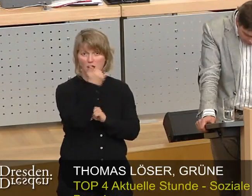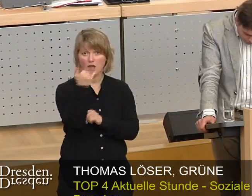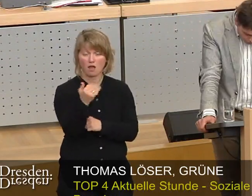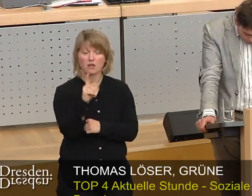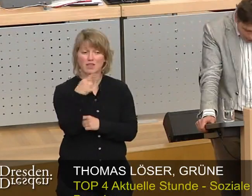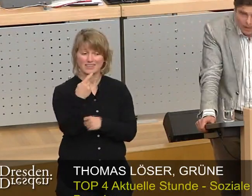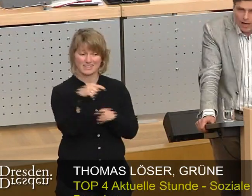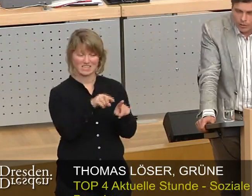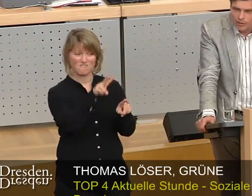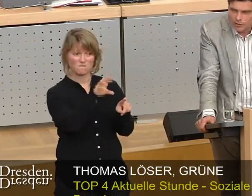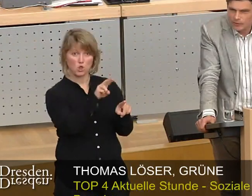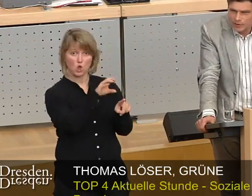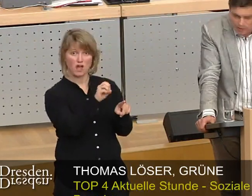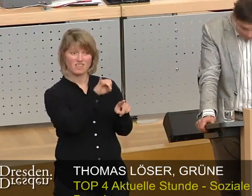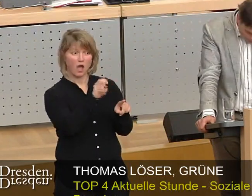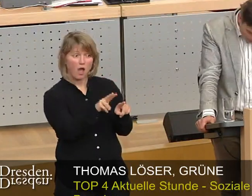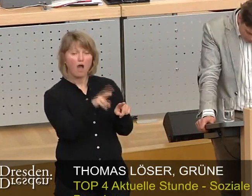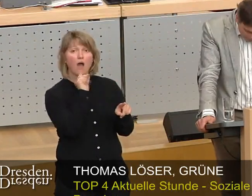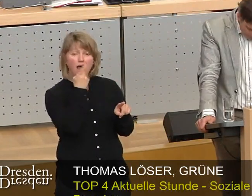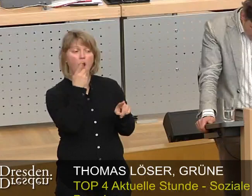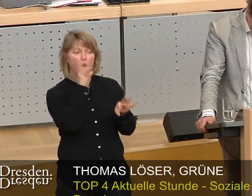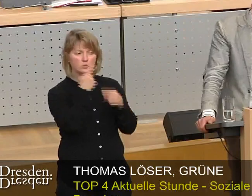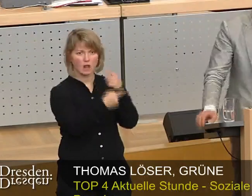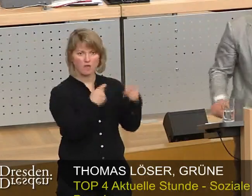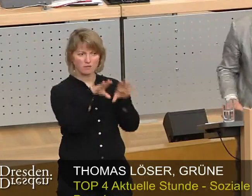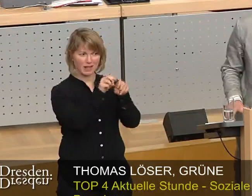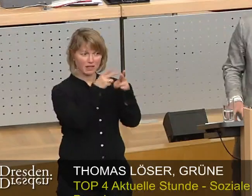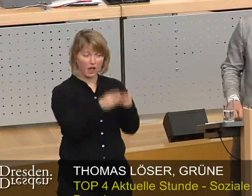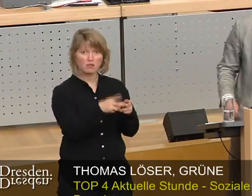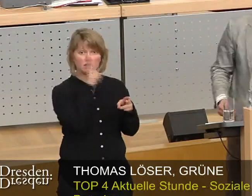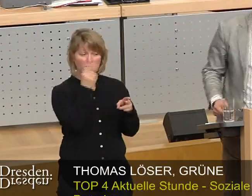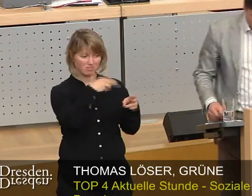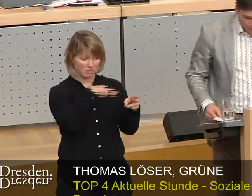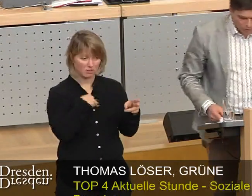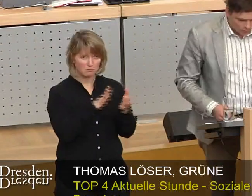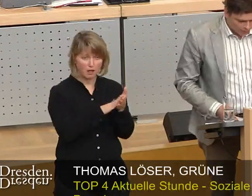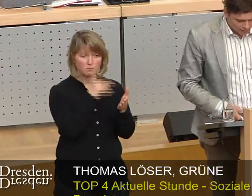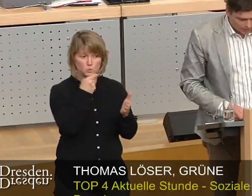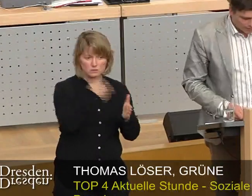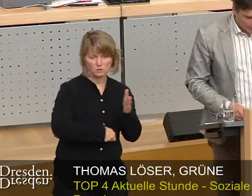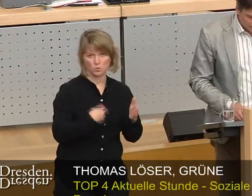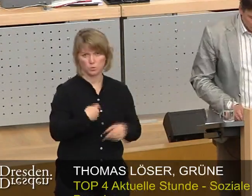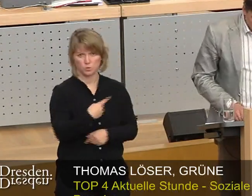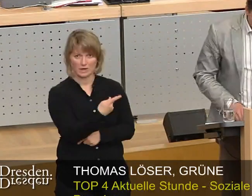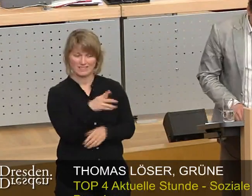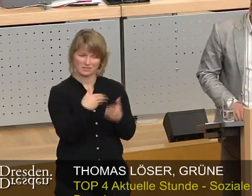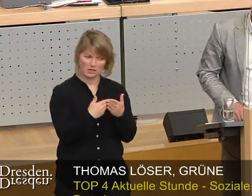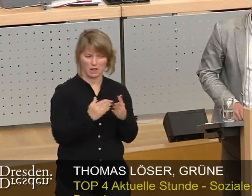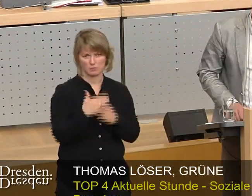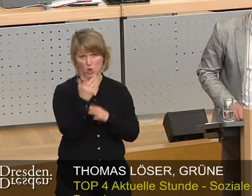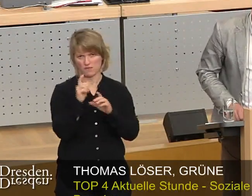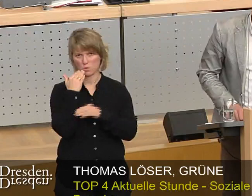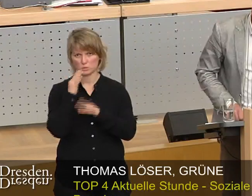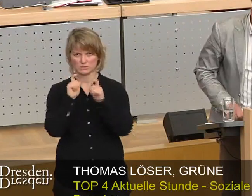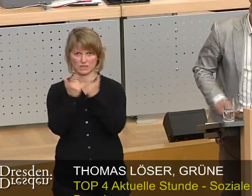bei der jetzigen Bonovia auslaufen. Und wir die dann teuer kaufen müssten. Auch dafür brauchen wir unbedingt diese neue